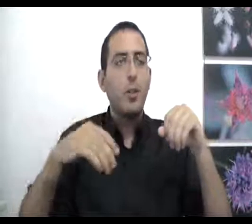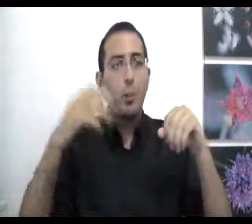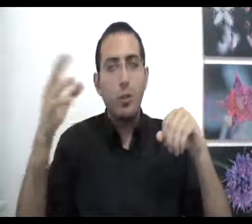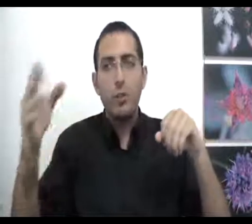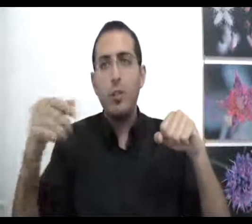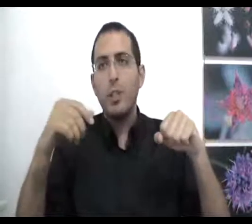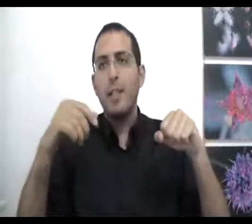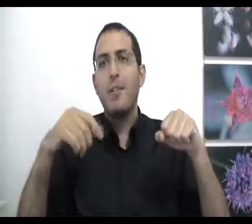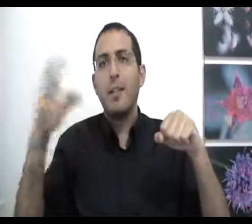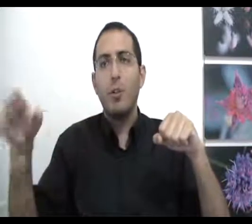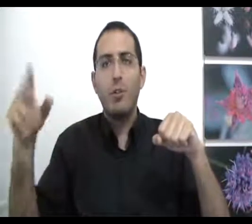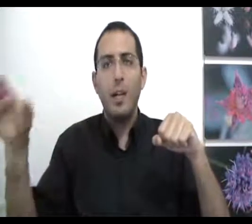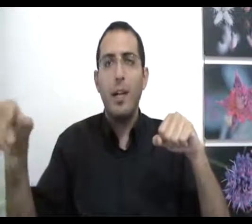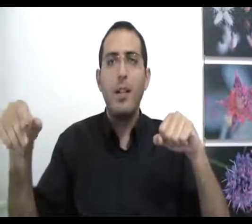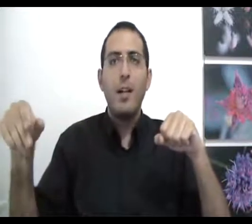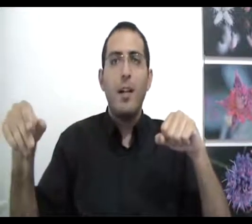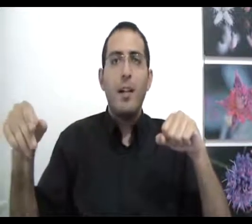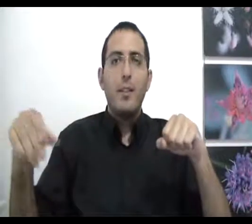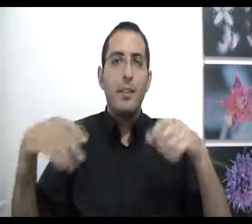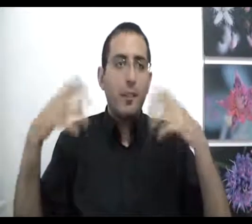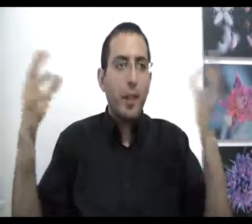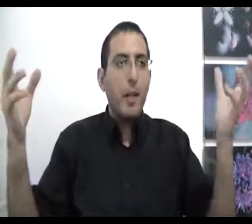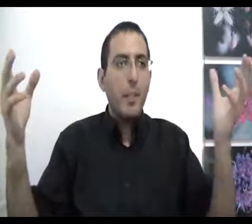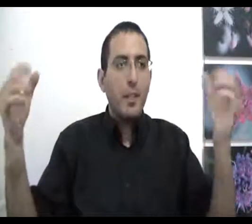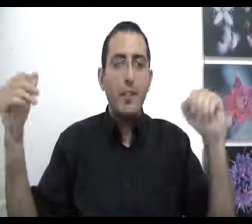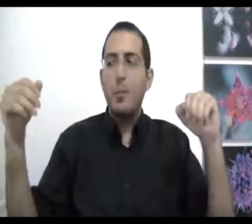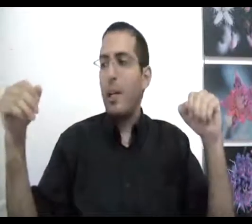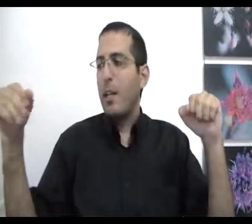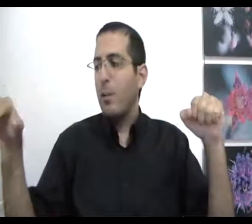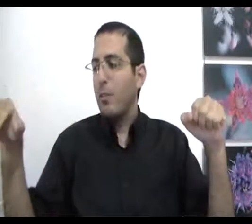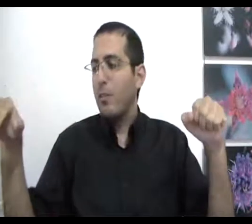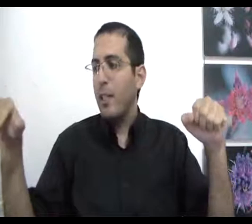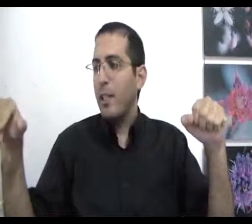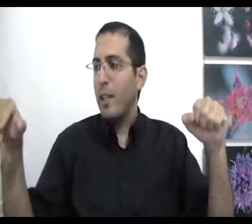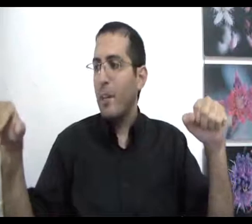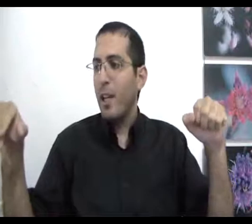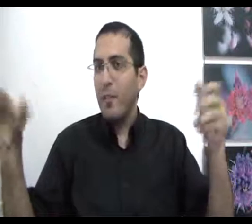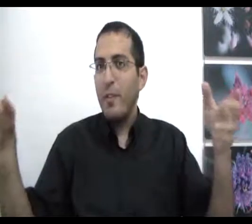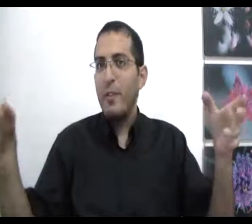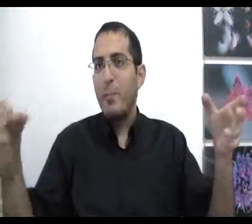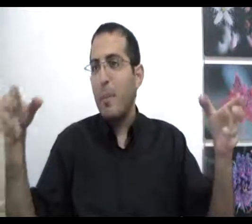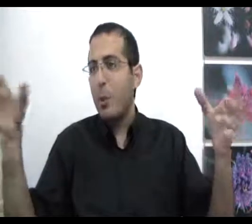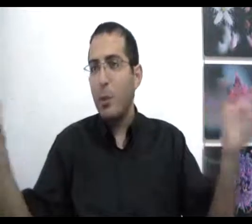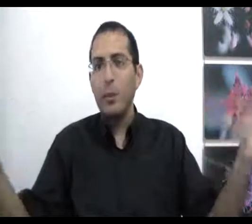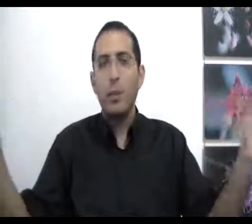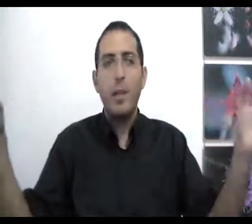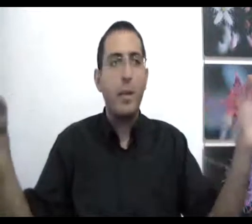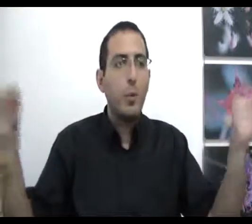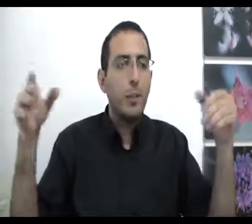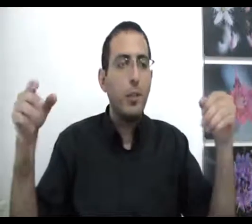התחושות השונות של האדר, והטור וההרה, שזה הדברים המטאפיזיים וברכאות, וגם הדברים הפיזיים, המקומות השונים, האירועים השונים,